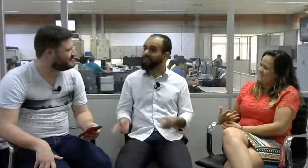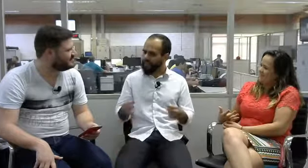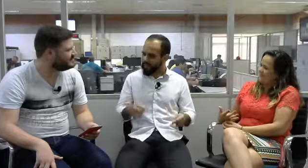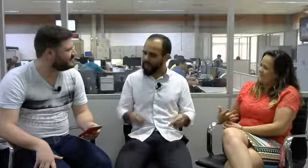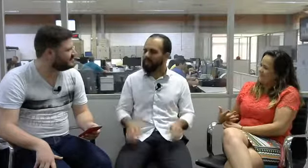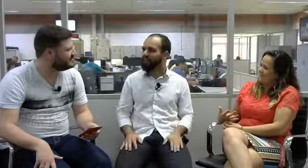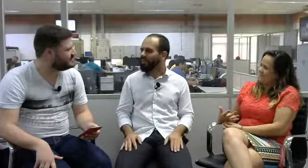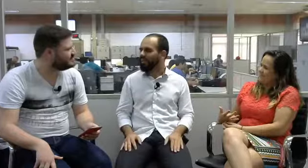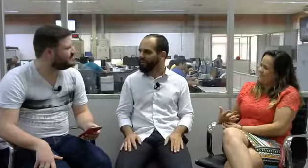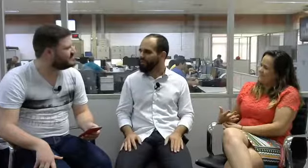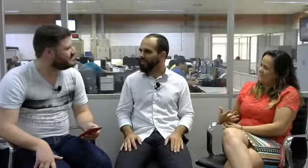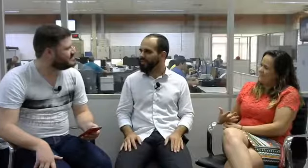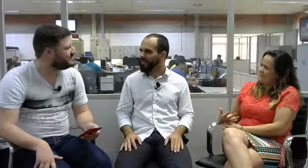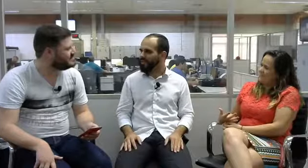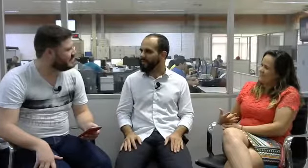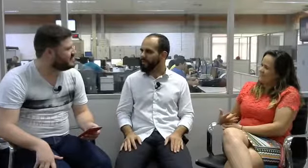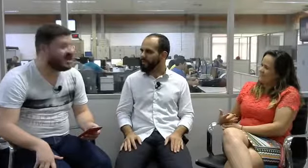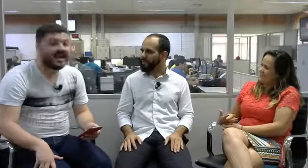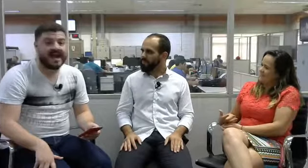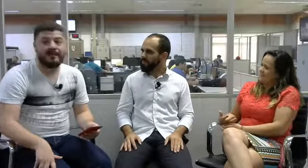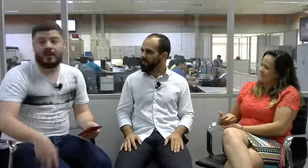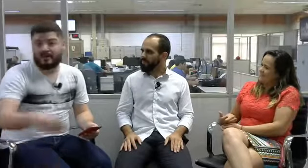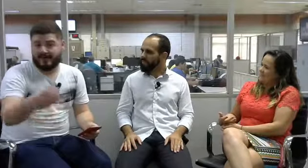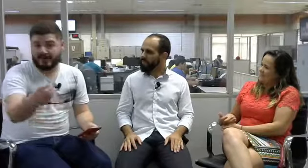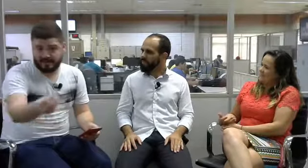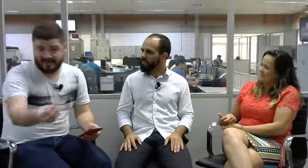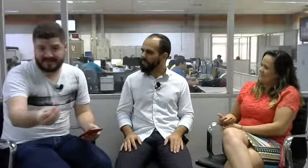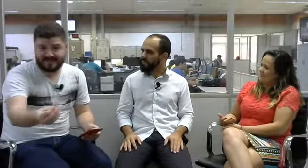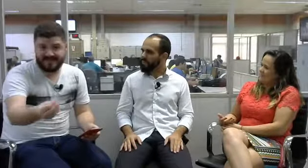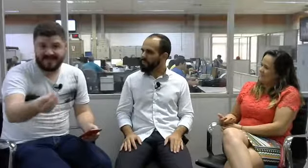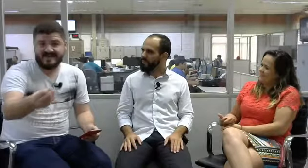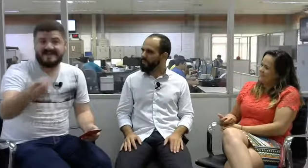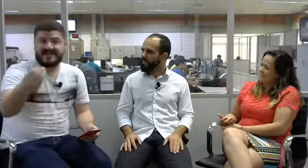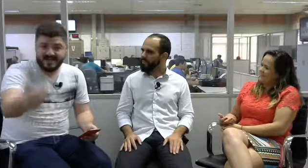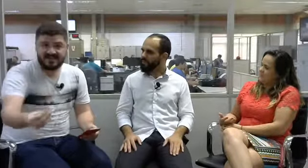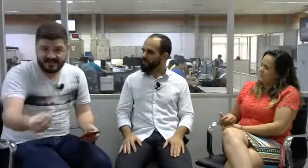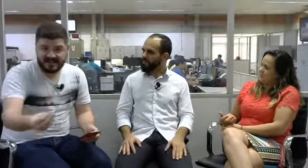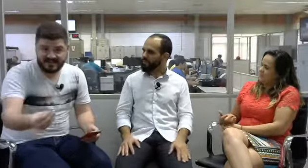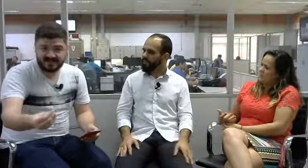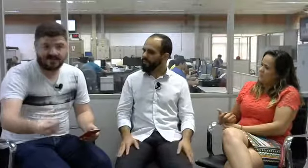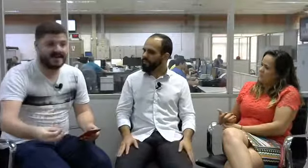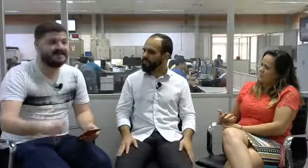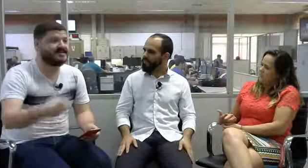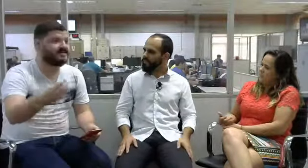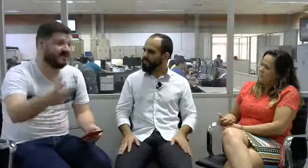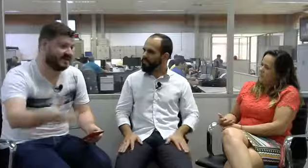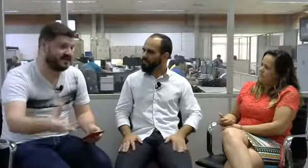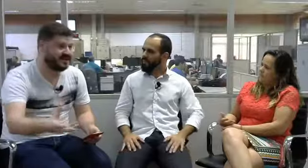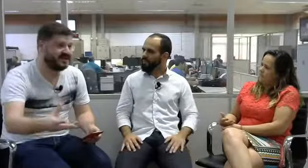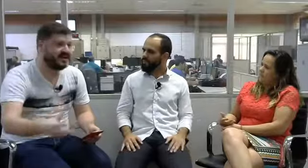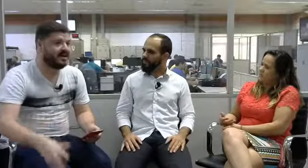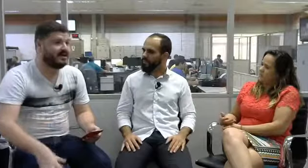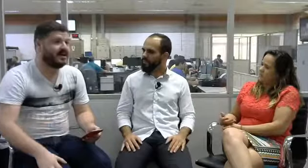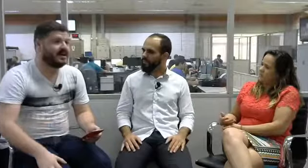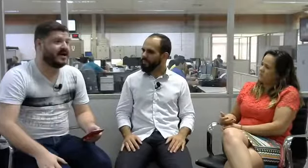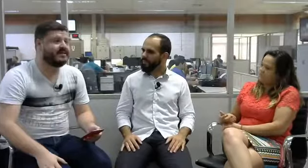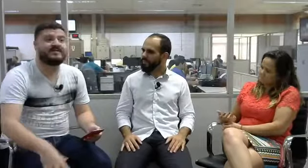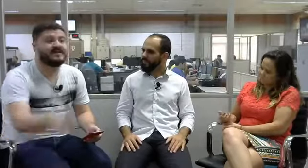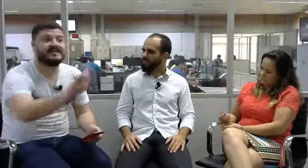trabalhar como intérprete também. Bom, eu acho que eu não precisava nem dizer isso, mas que fique aí o recado, que você não